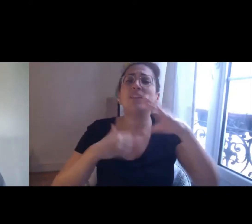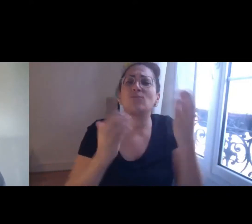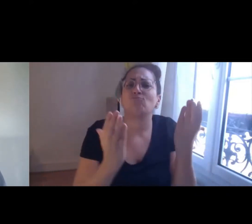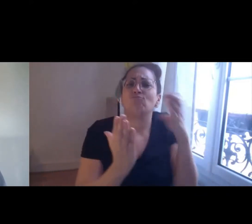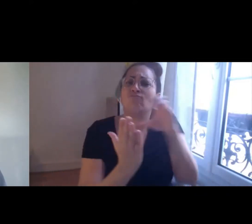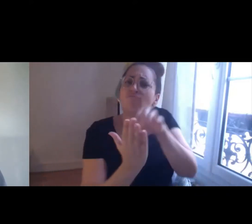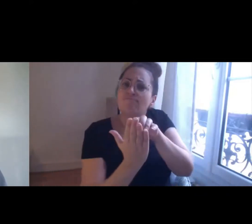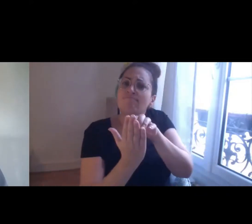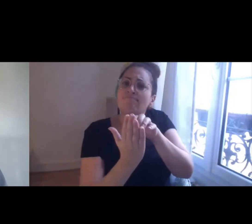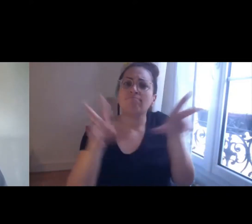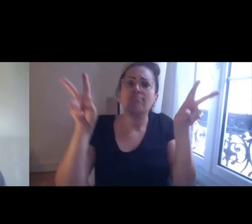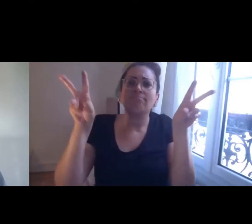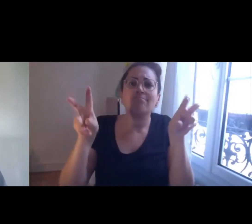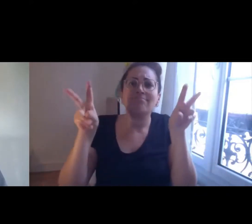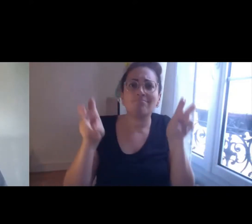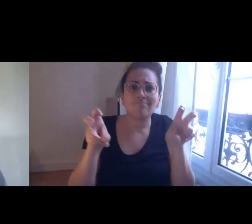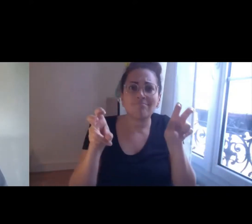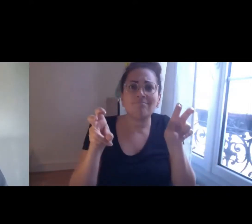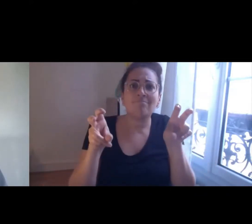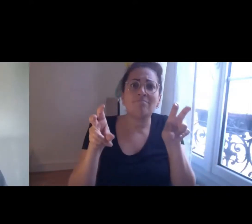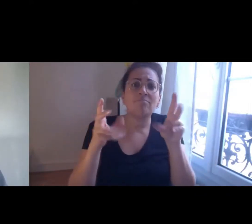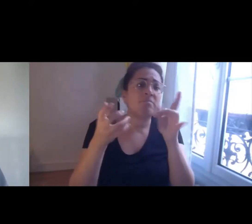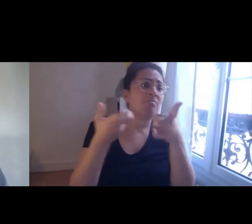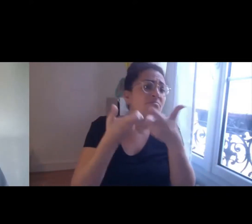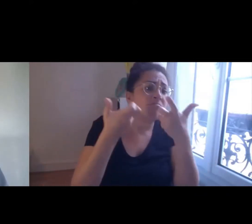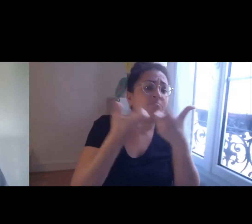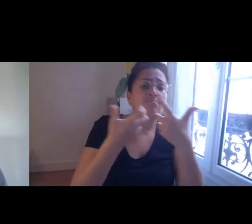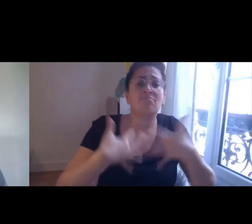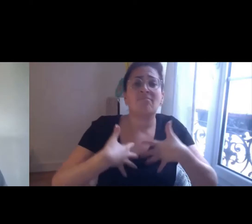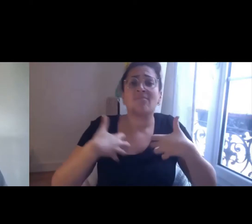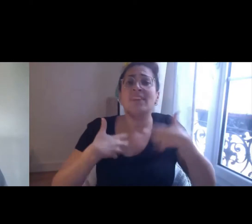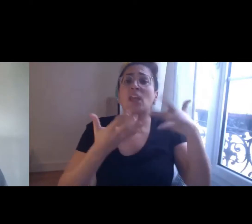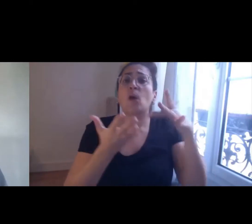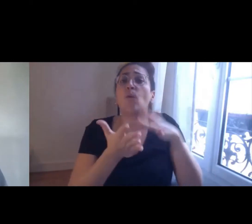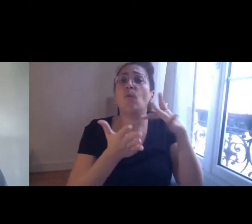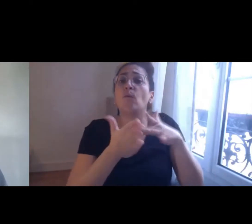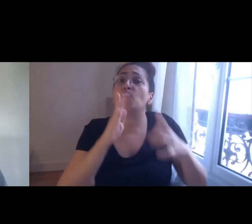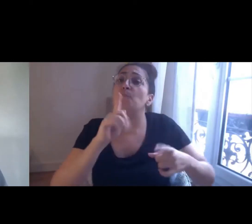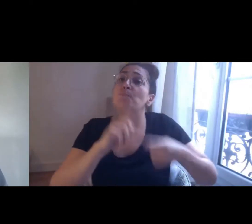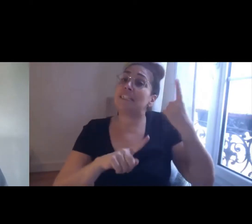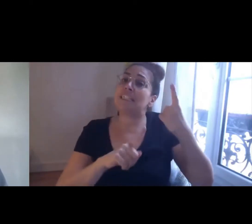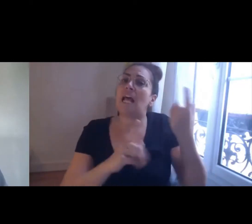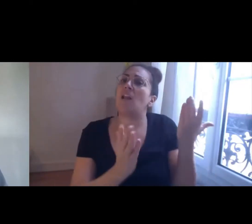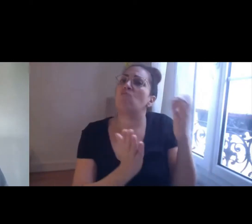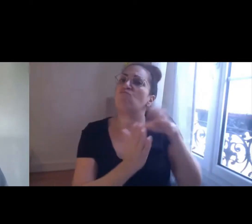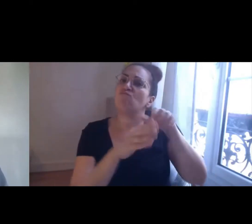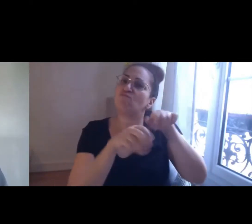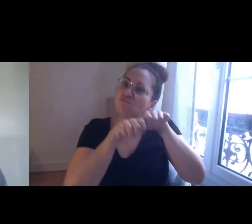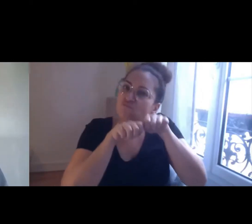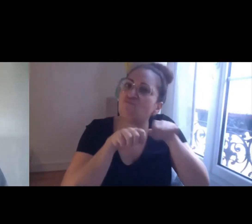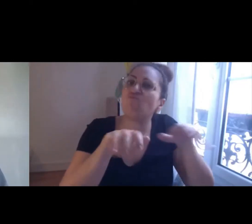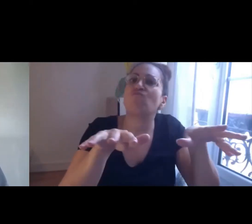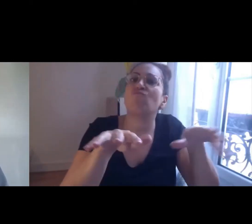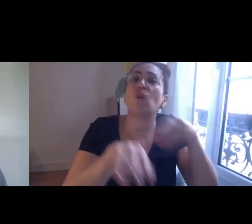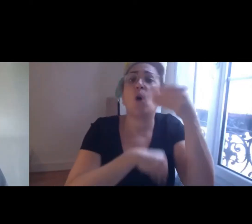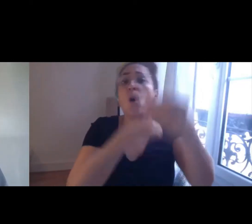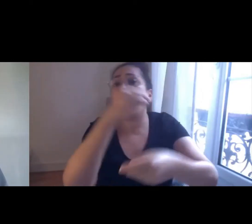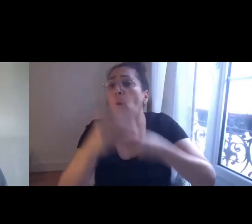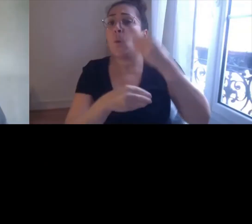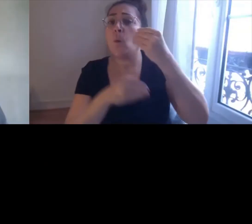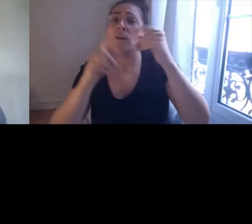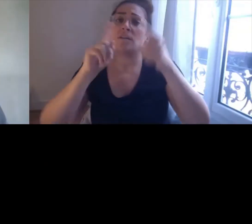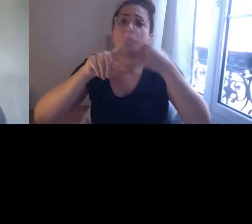diffusés dans les revues scientifiques, et puis aussi des présentations dans des congrès